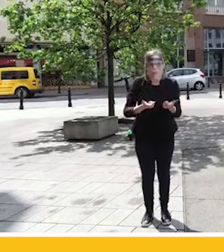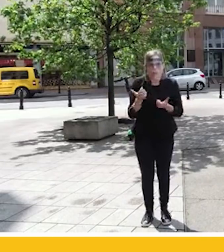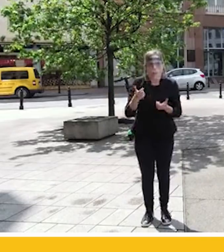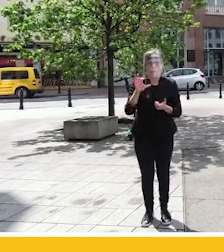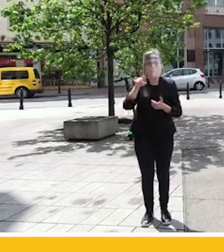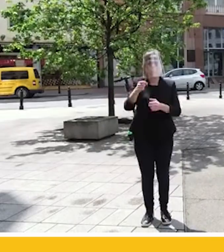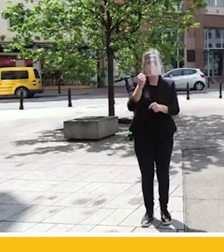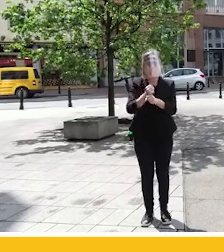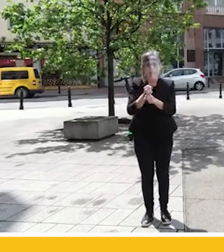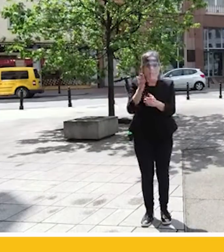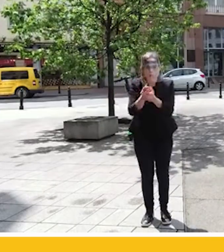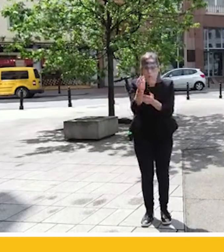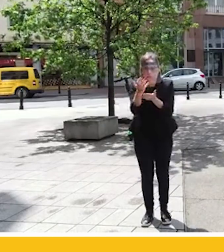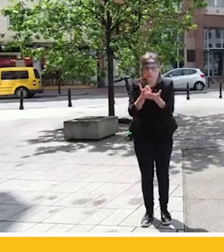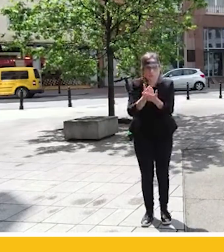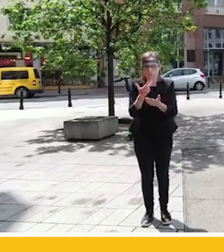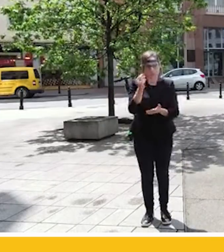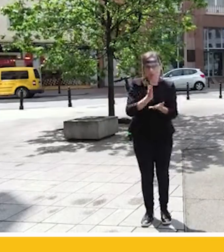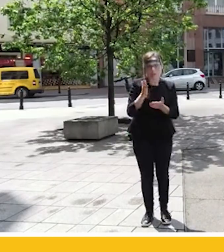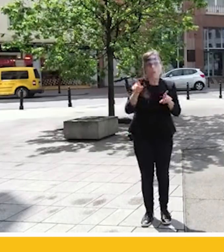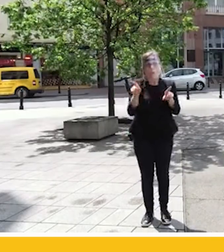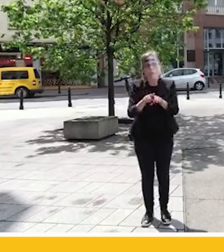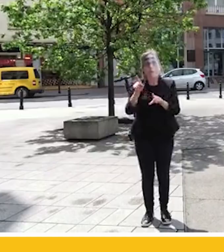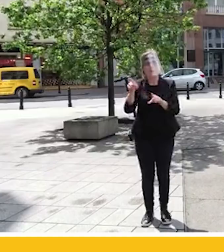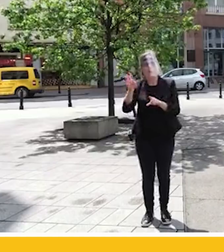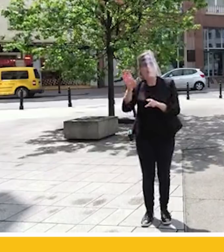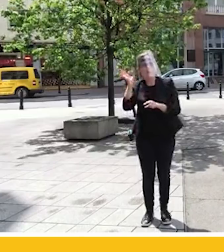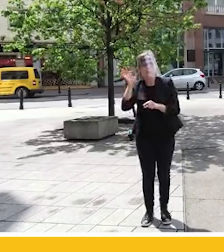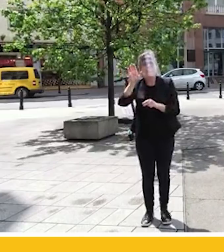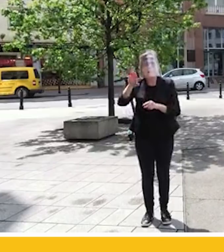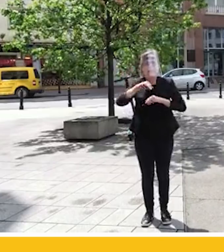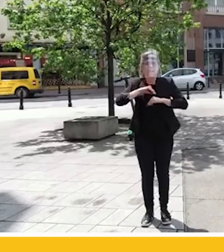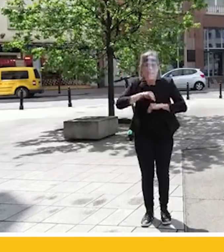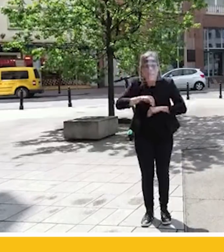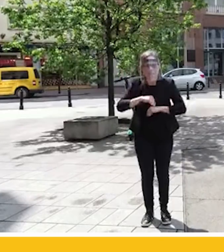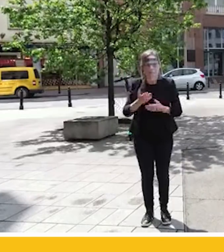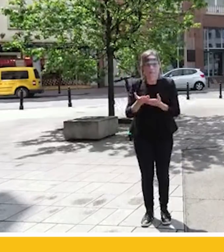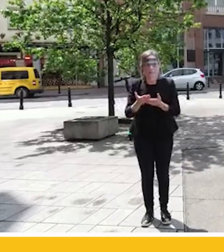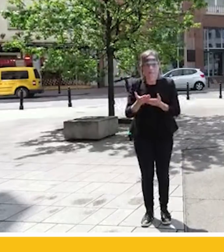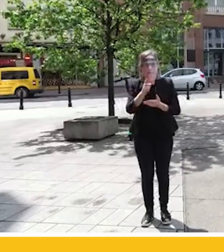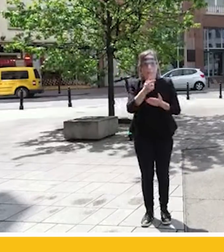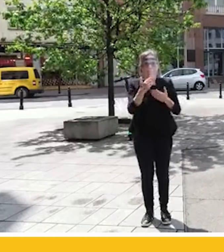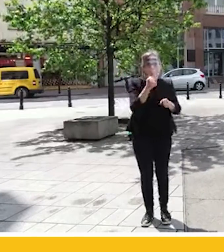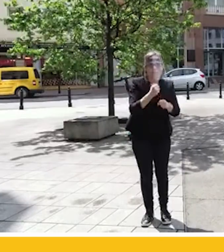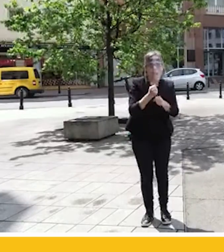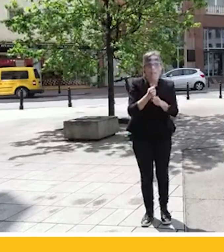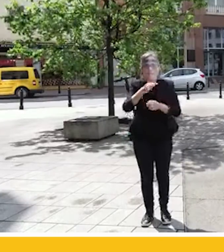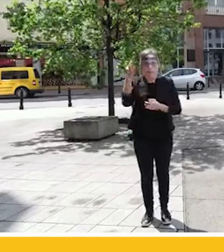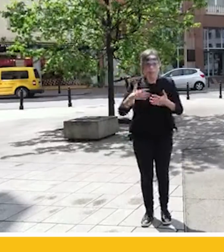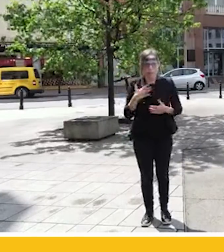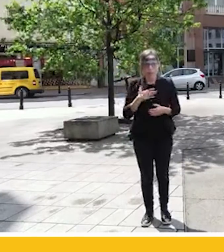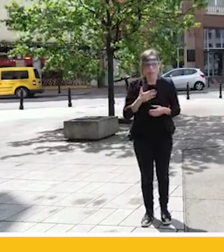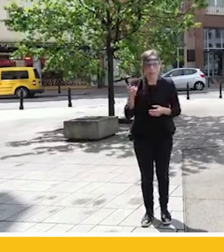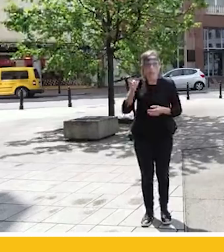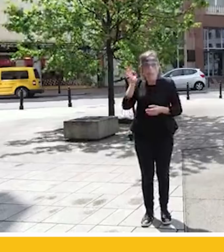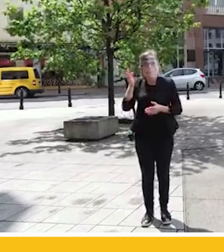było tylko źródło dochodu. Ta praca to było jej wsparcie w depresji. Ta kobieta powinna w tej chwili już wiedzieć,